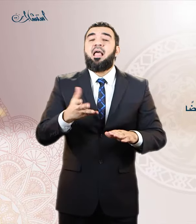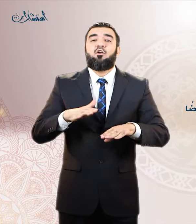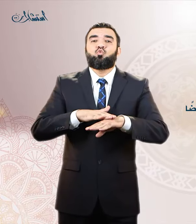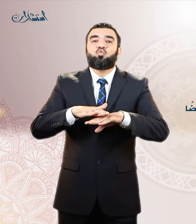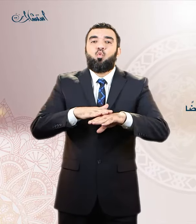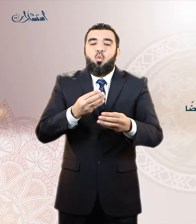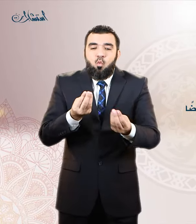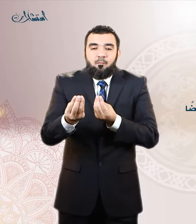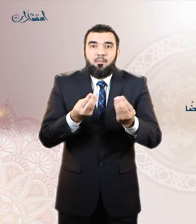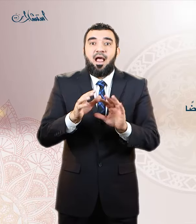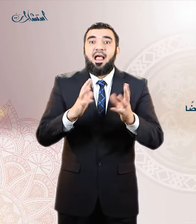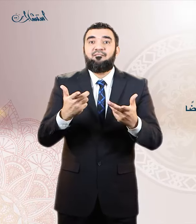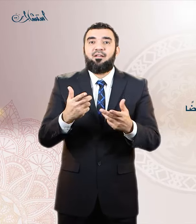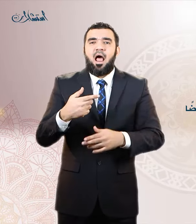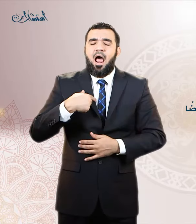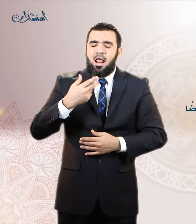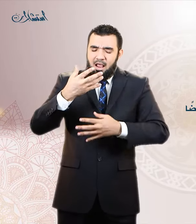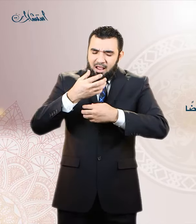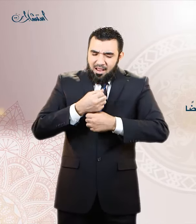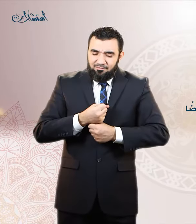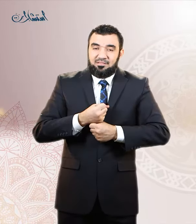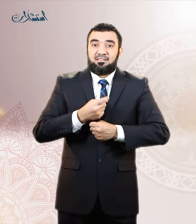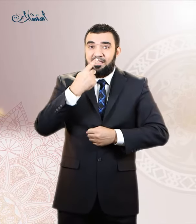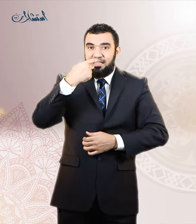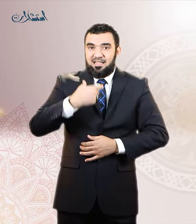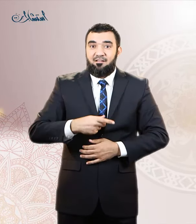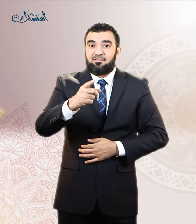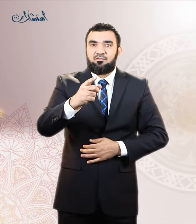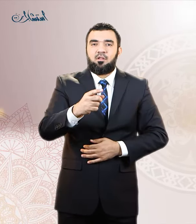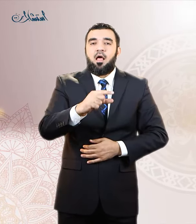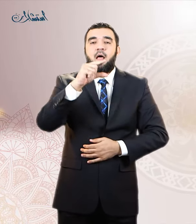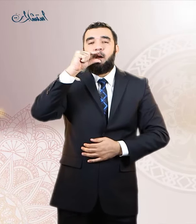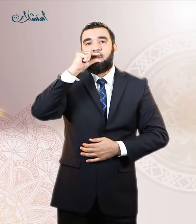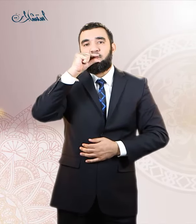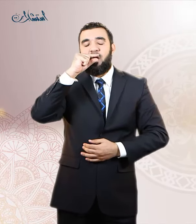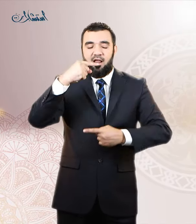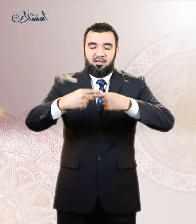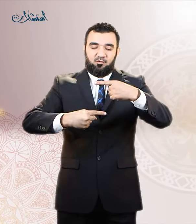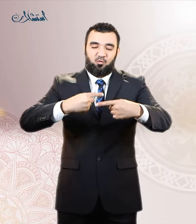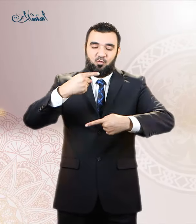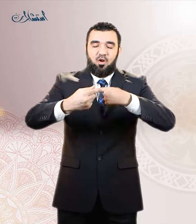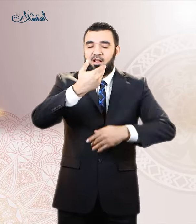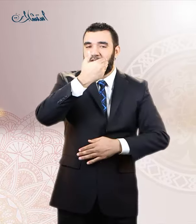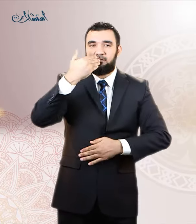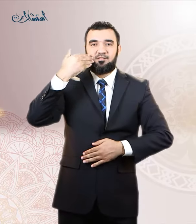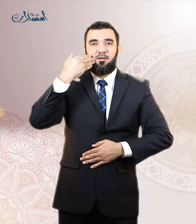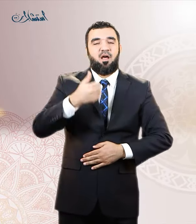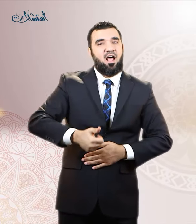الحبيب في التعفف ايضا الادمان للصيام والاكثار منه فهي وصية